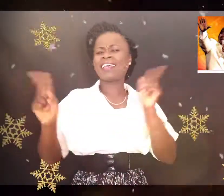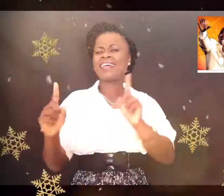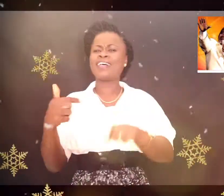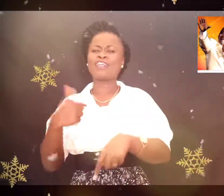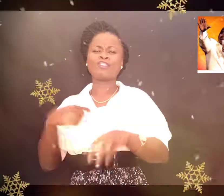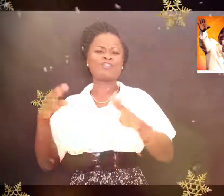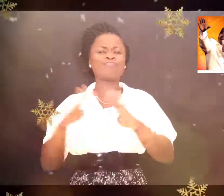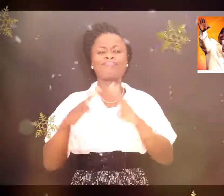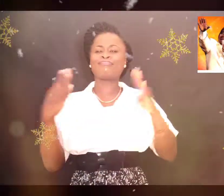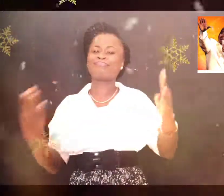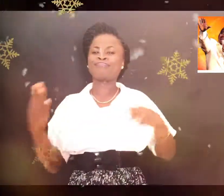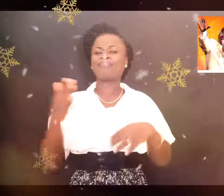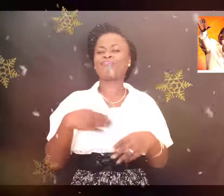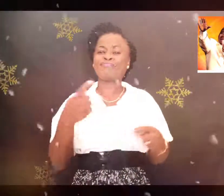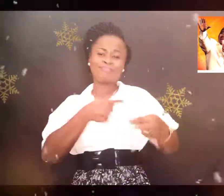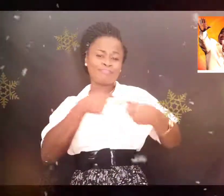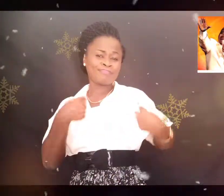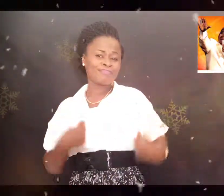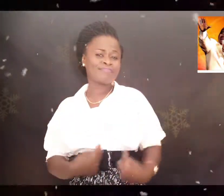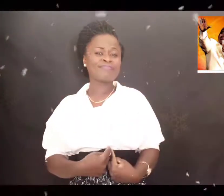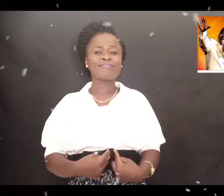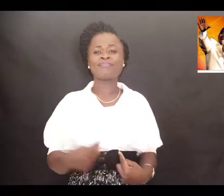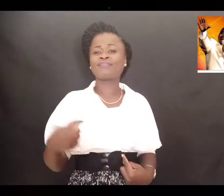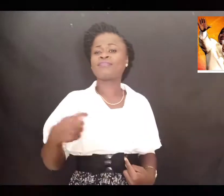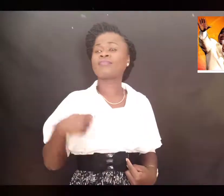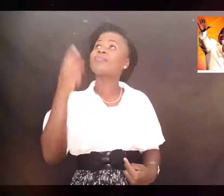mon cœur Quand te vois,